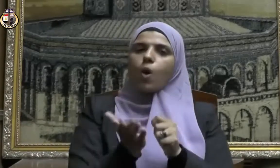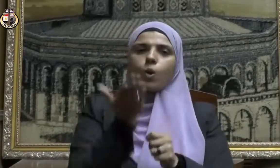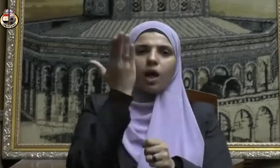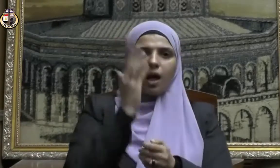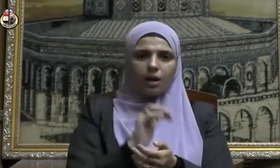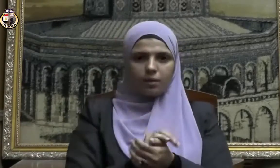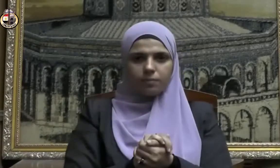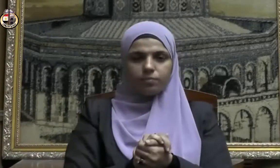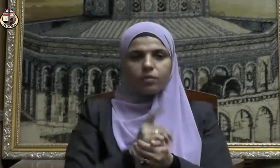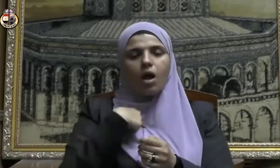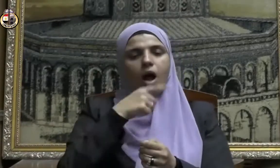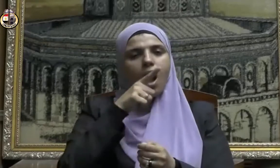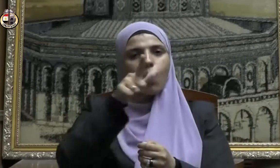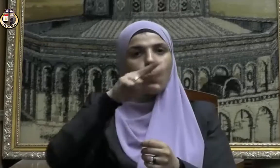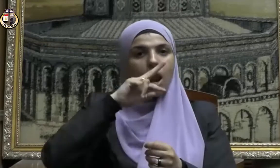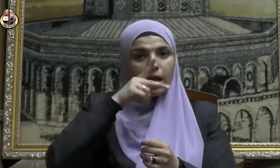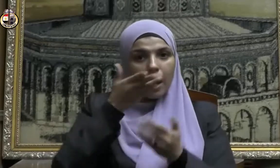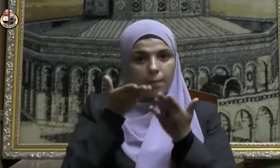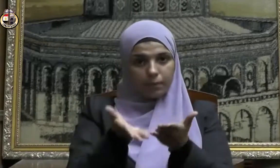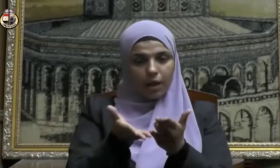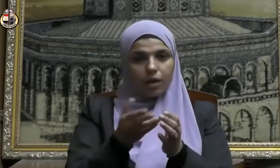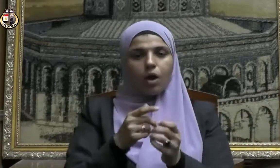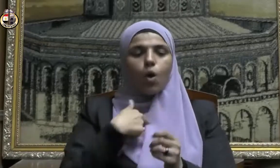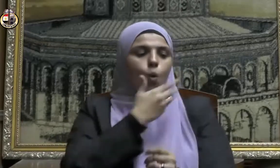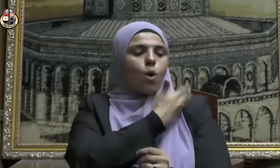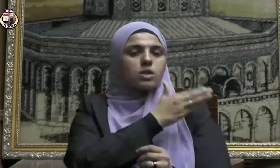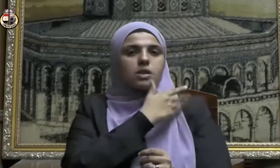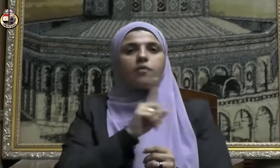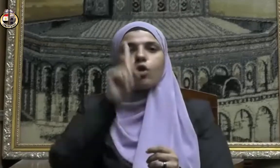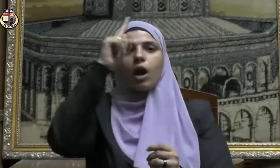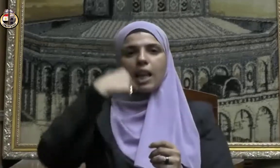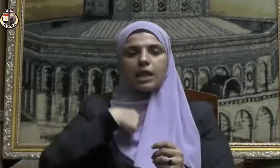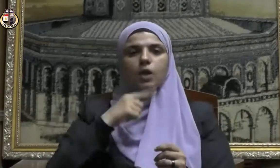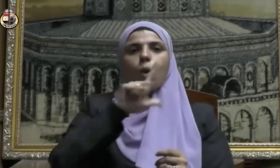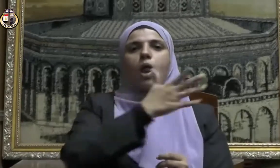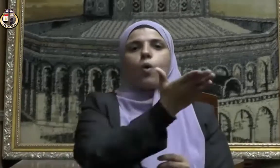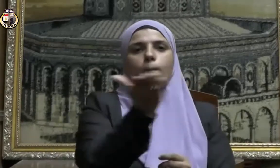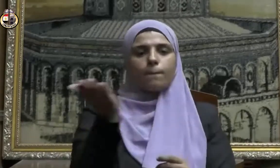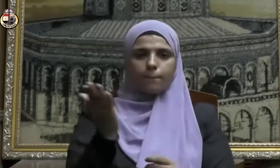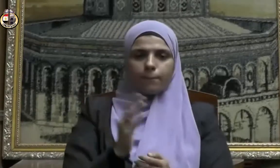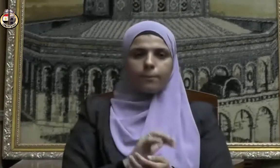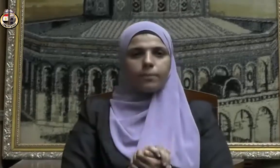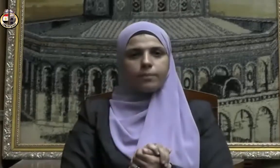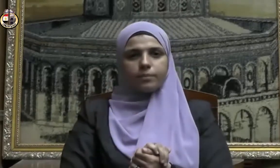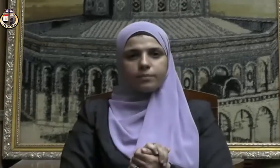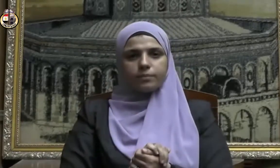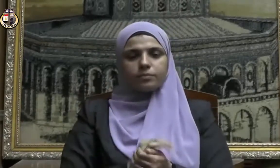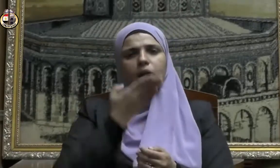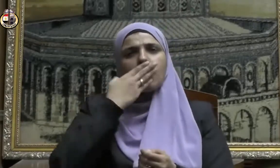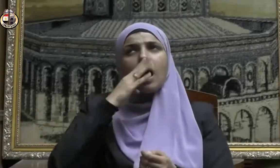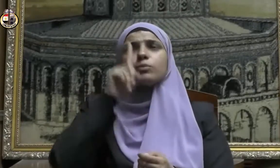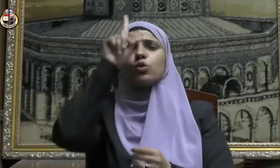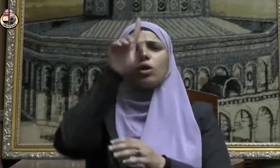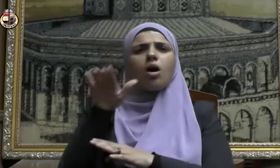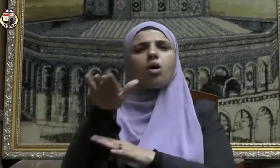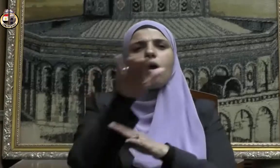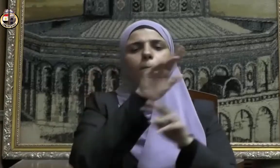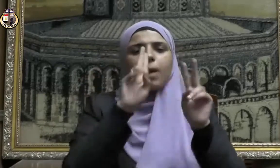أقول قولي هذا وأستغفر الله لي ولكم الحمد لله رب